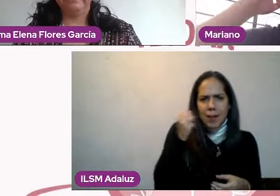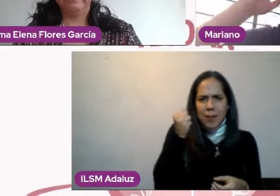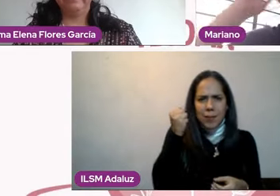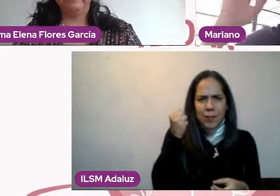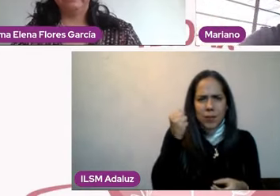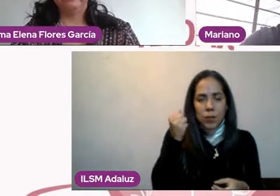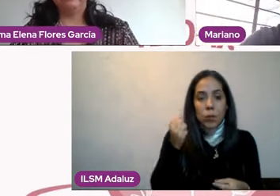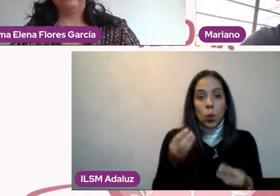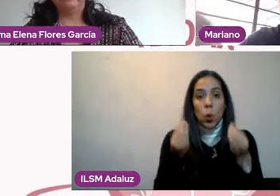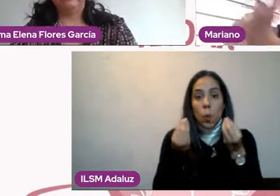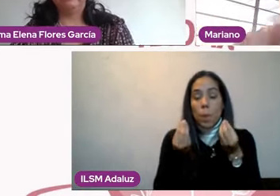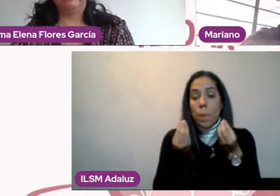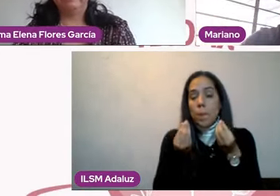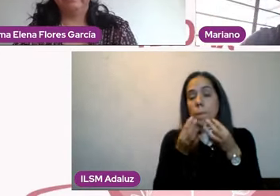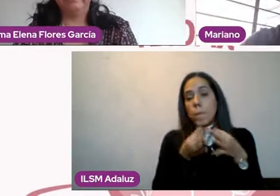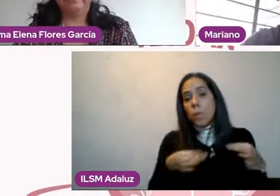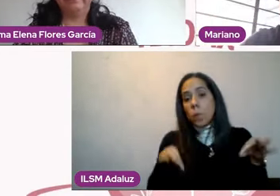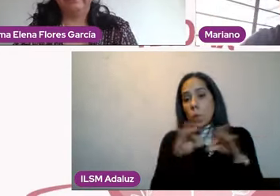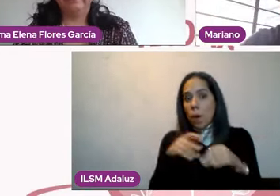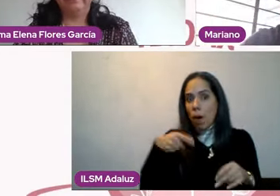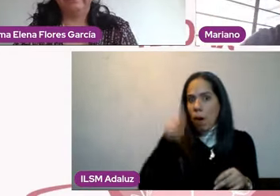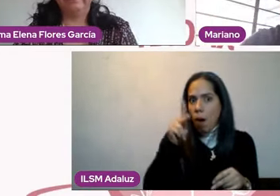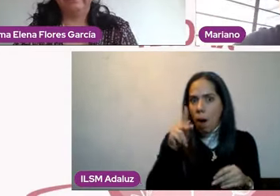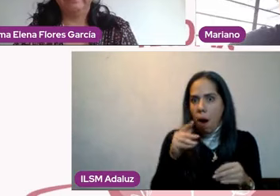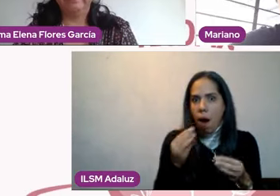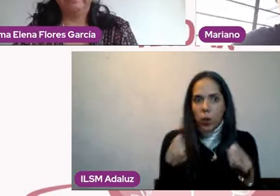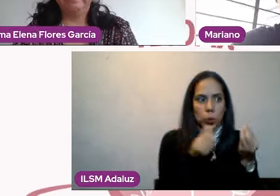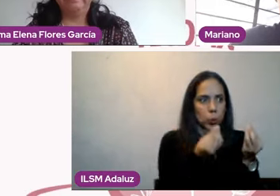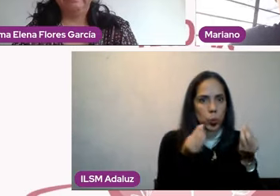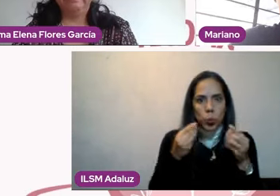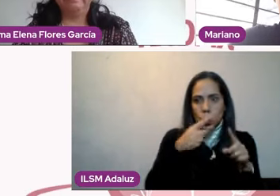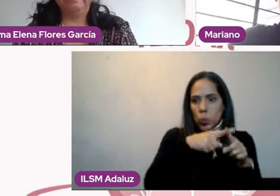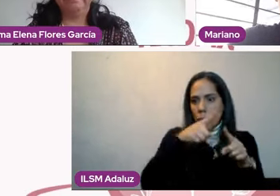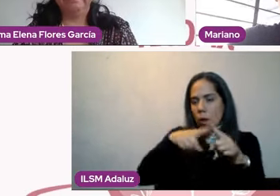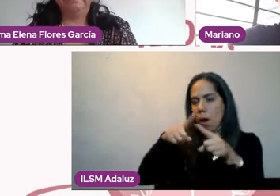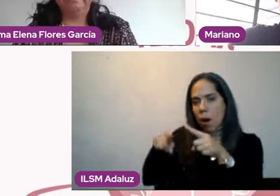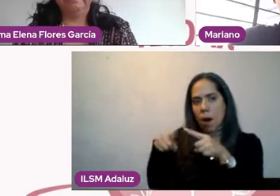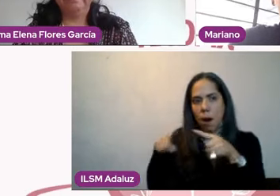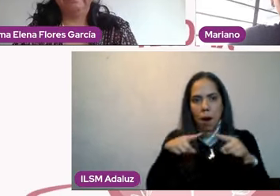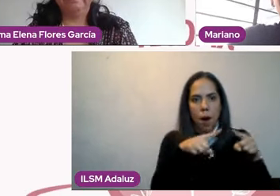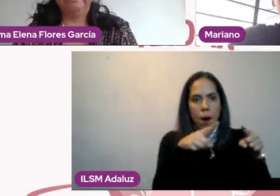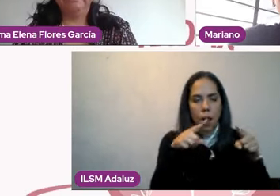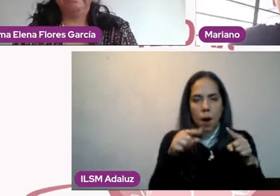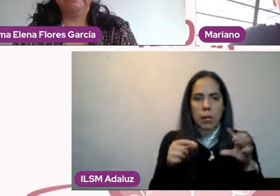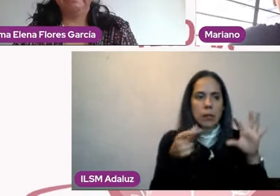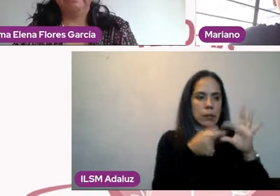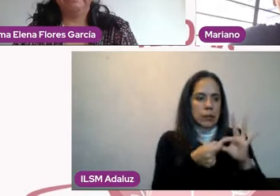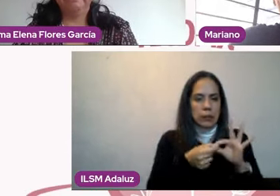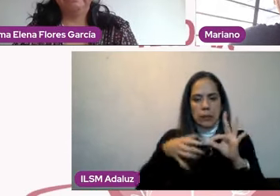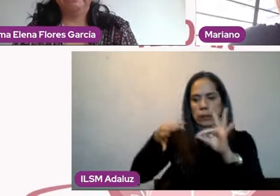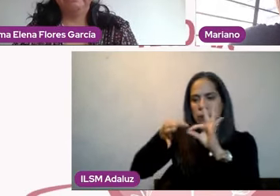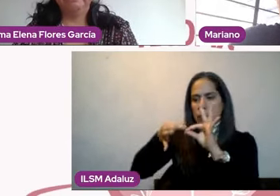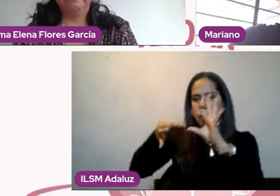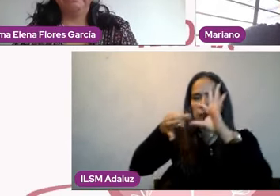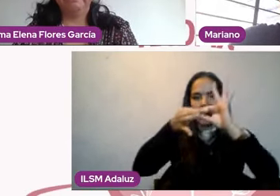hay que entender que son muchos los rubros que la constituyen y que